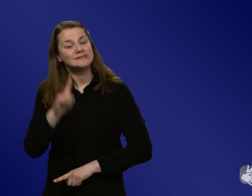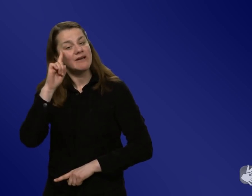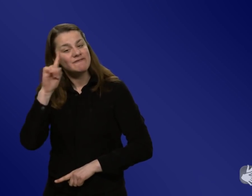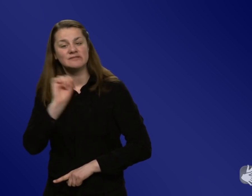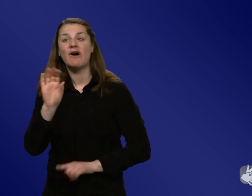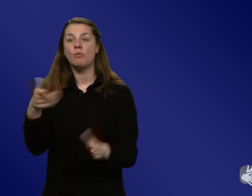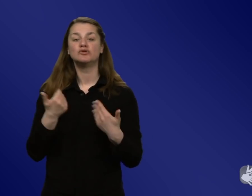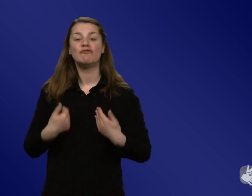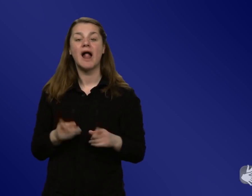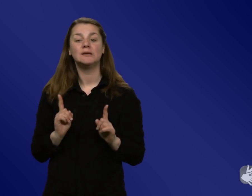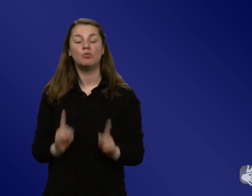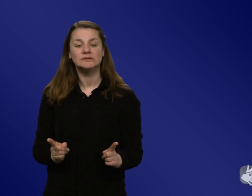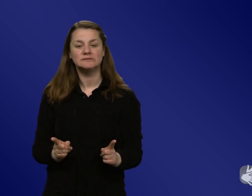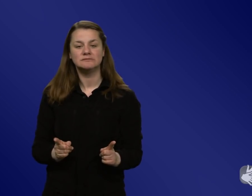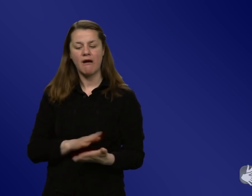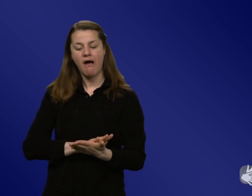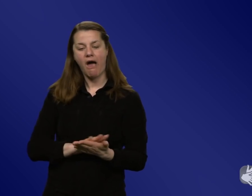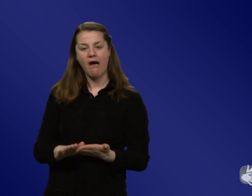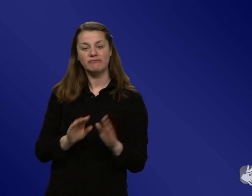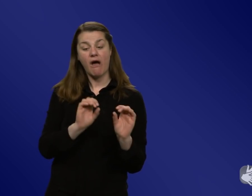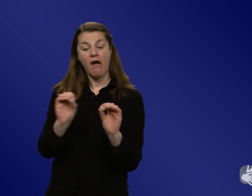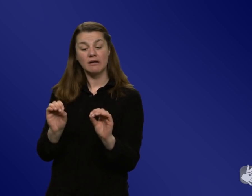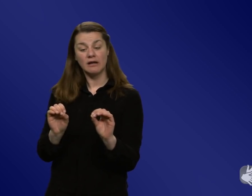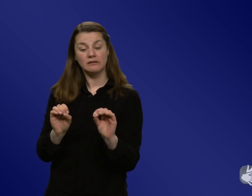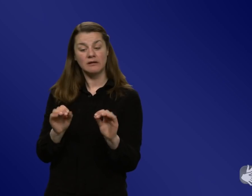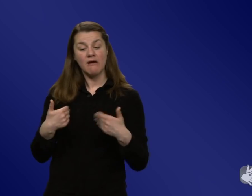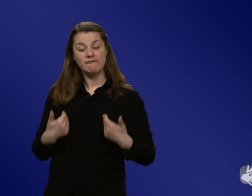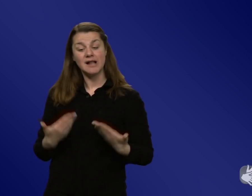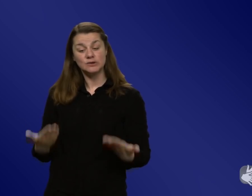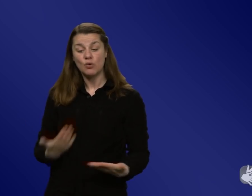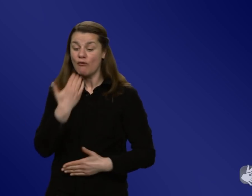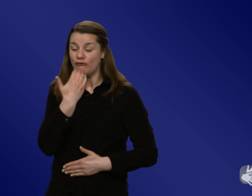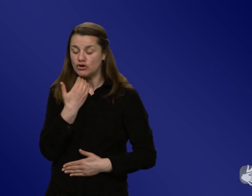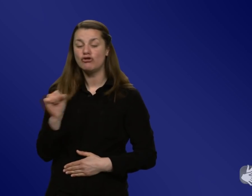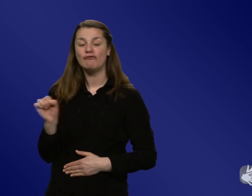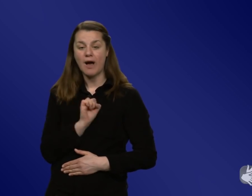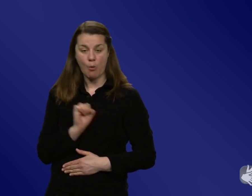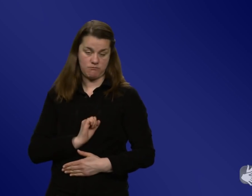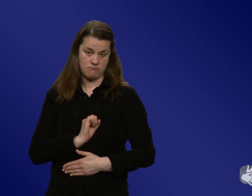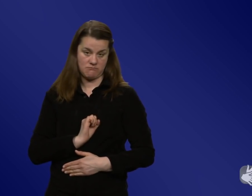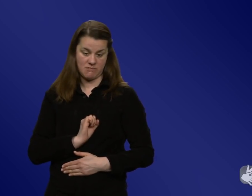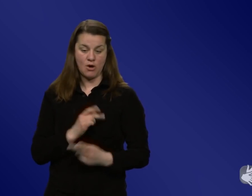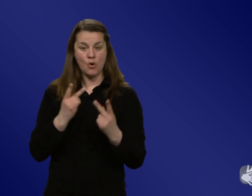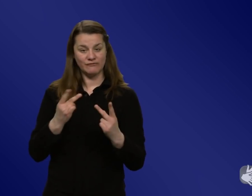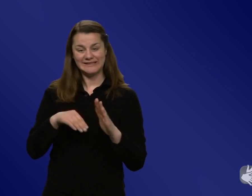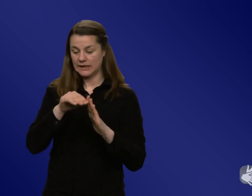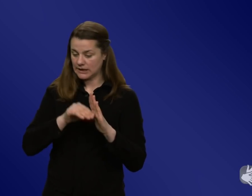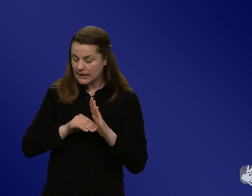tun, dass ihnen erklärt wird, warum sie etwas tun wollen und dass das eben möglichst einheitlich und wenig verwirrend ist und natürlich verständlich.